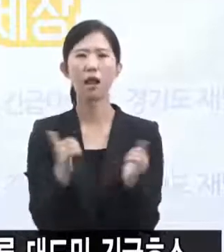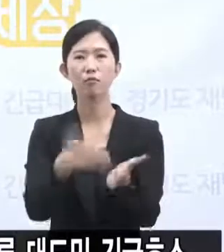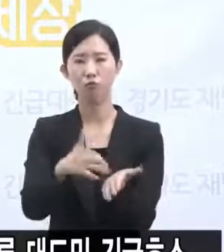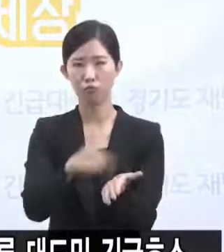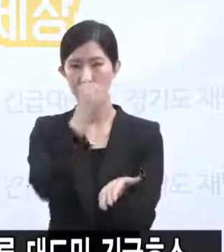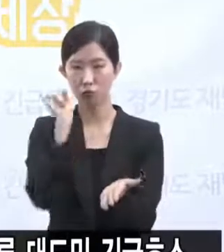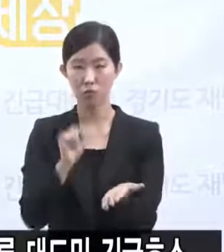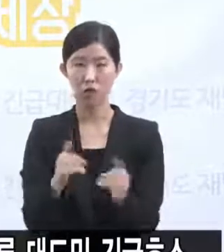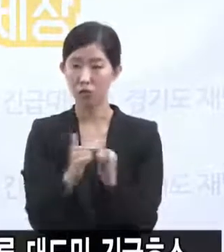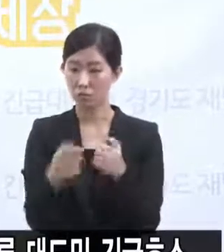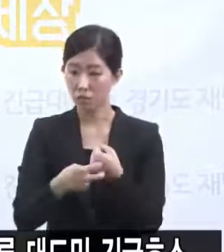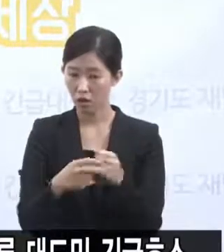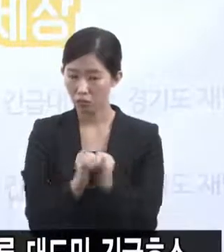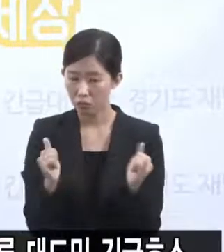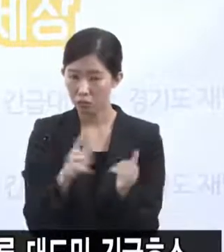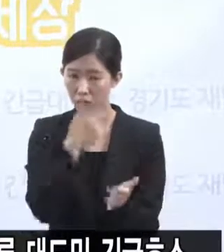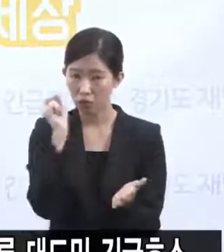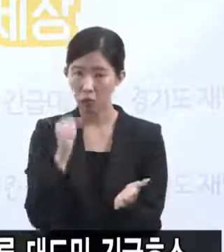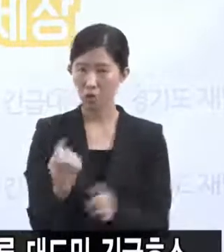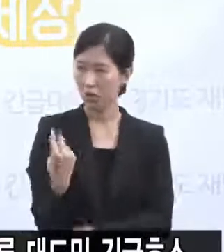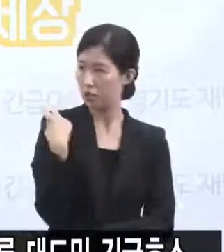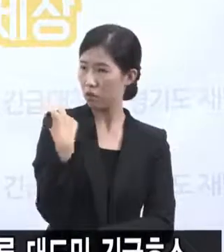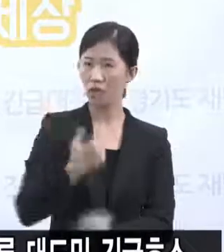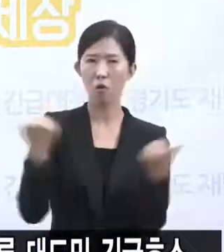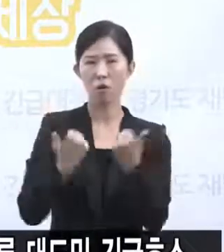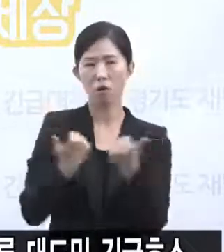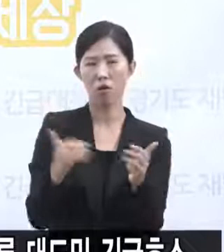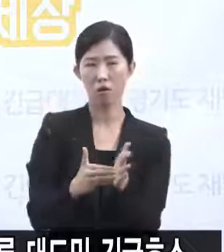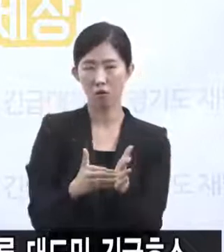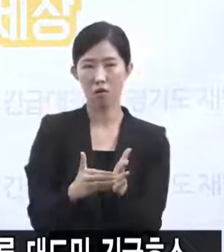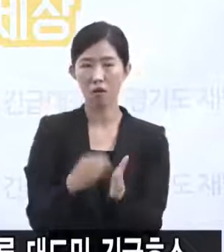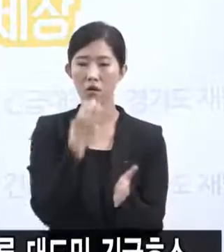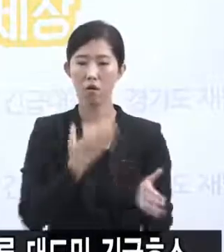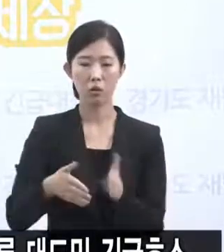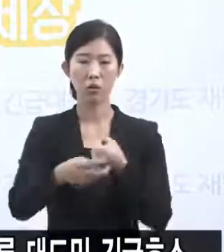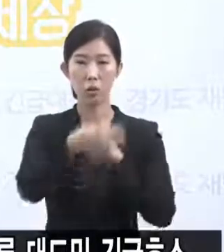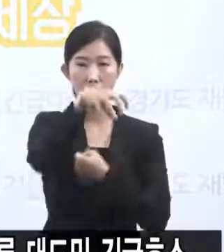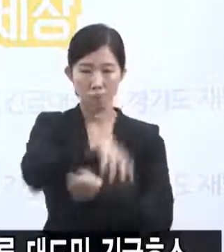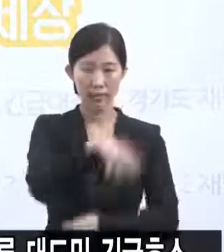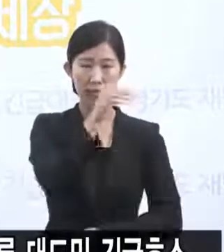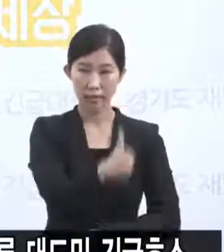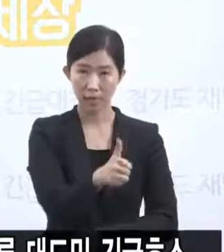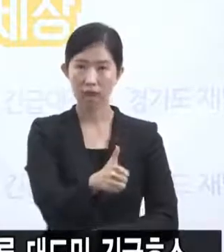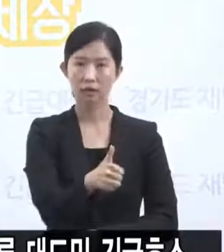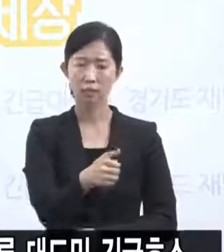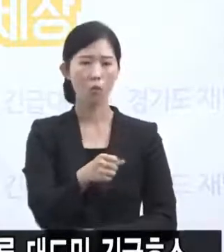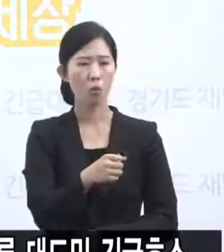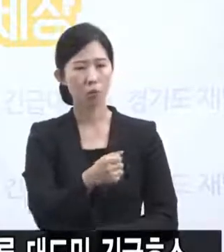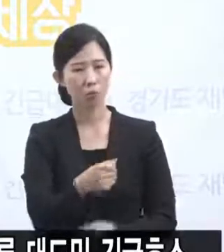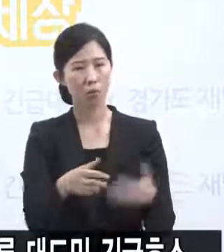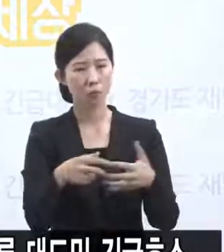이틀 전에 긴급한 대책회의를 했었고 경기도의료원장단과 보건건강구의 긴급한 회의를